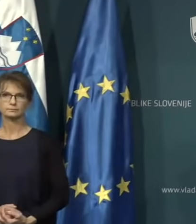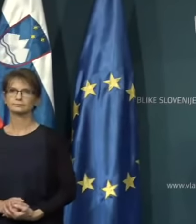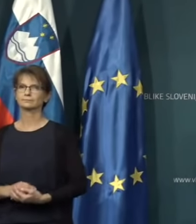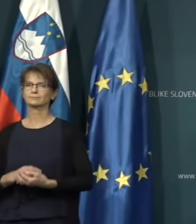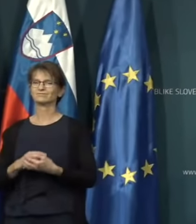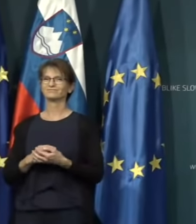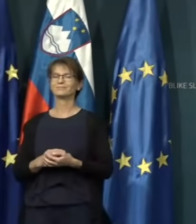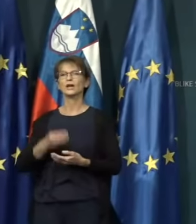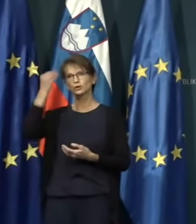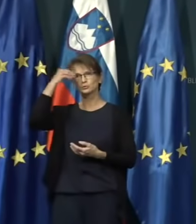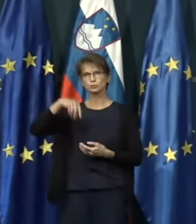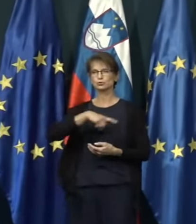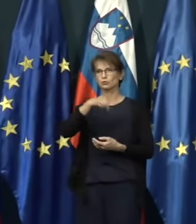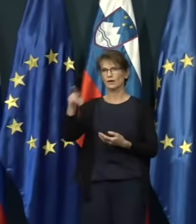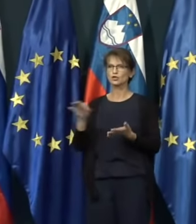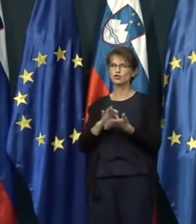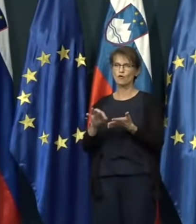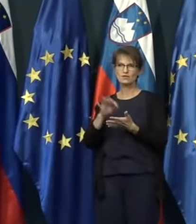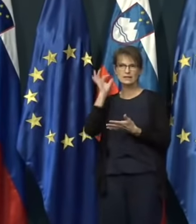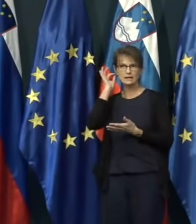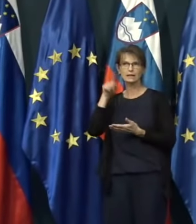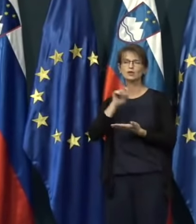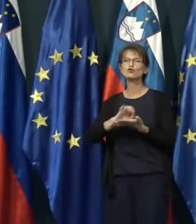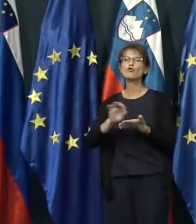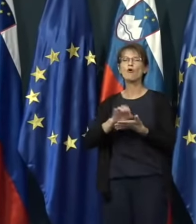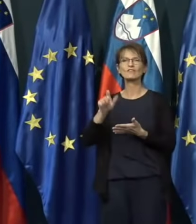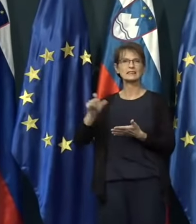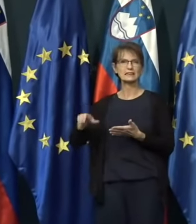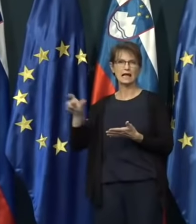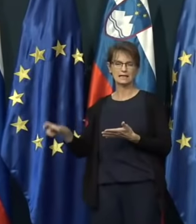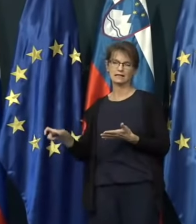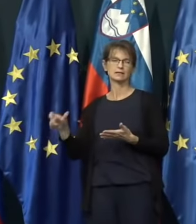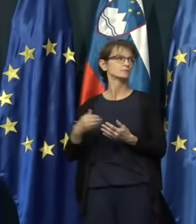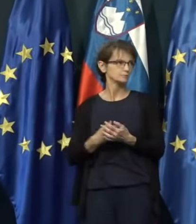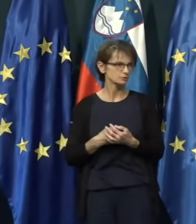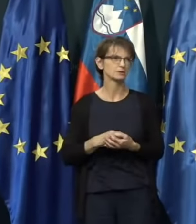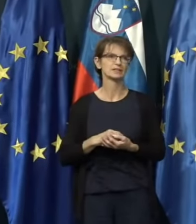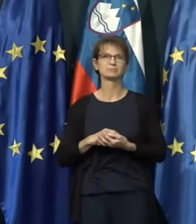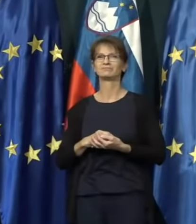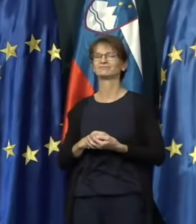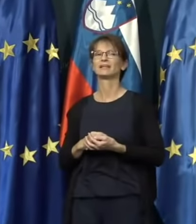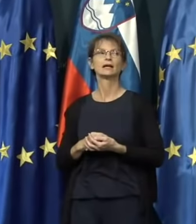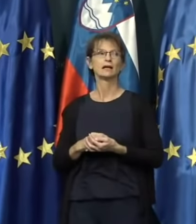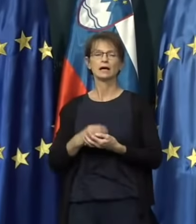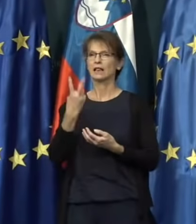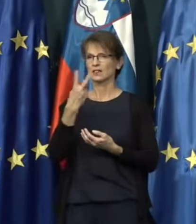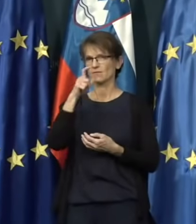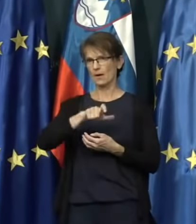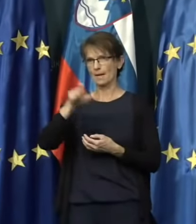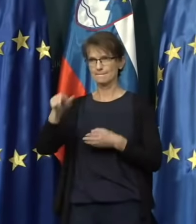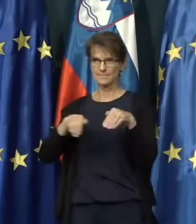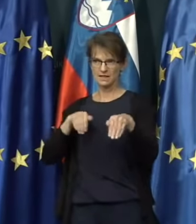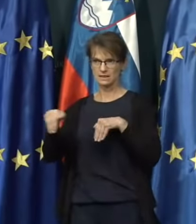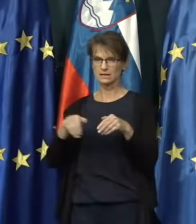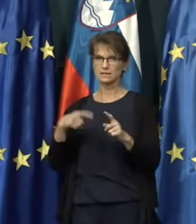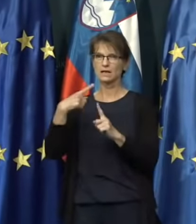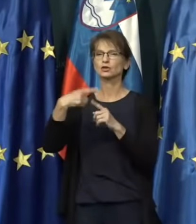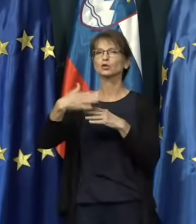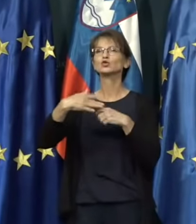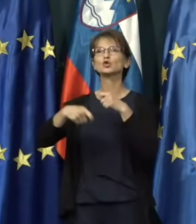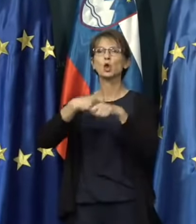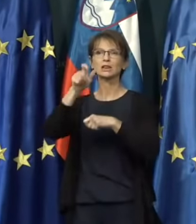Spuštovane novinarke in novinari, prevajavka, oba ministra in sodelovci,